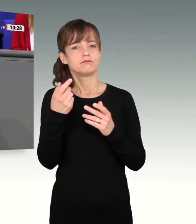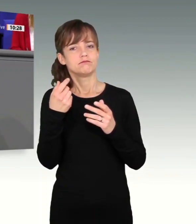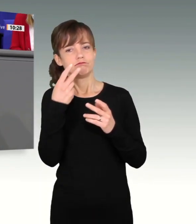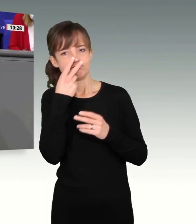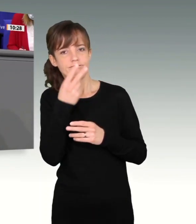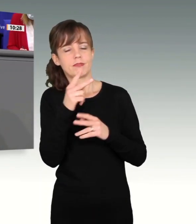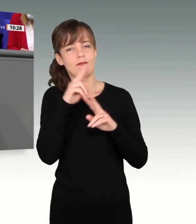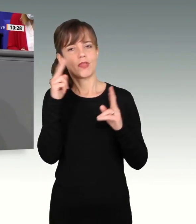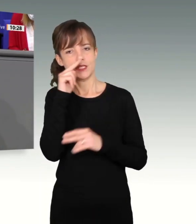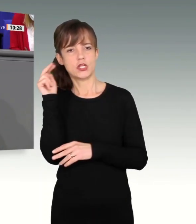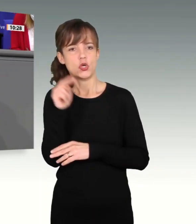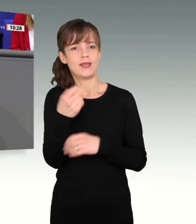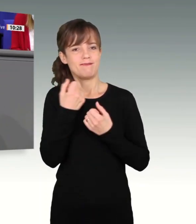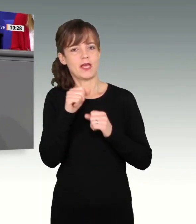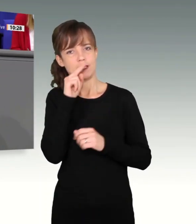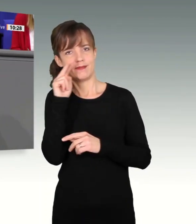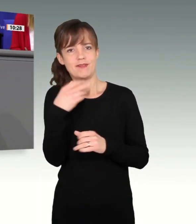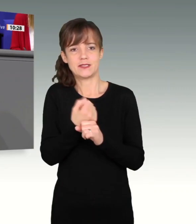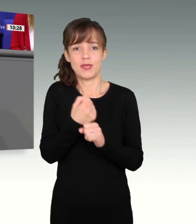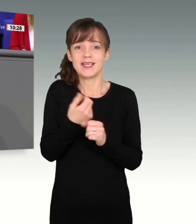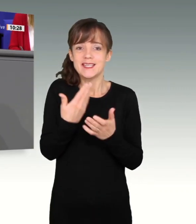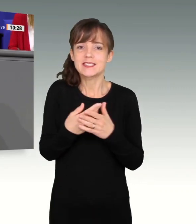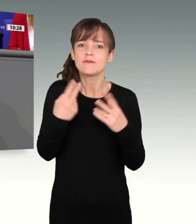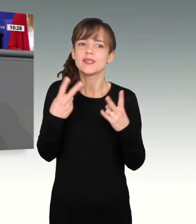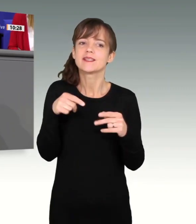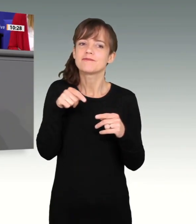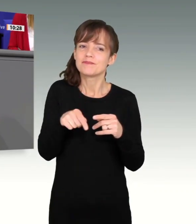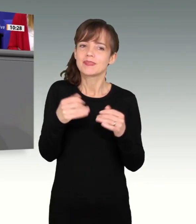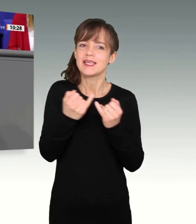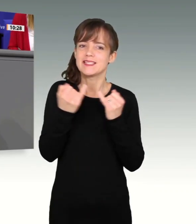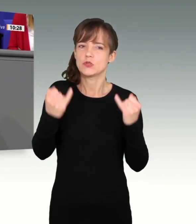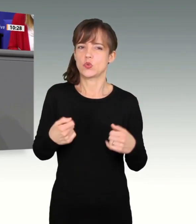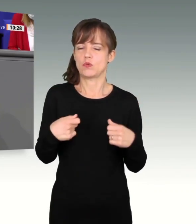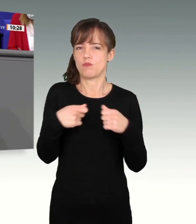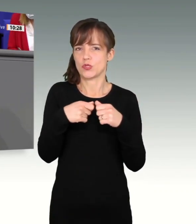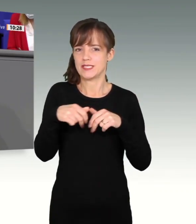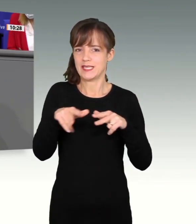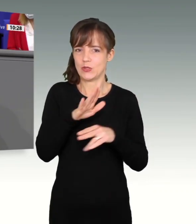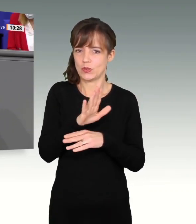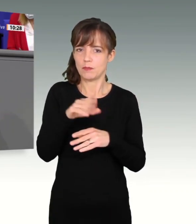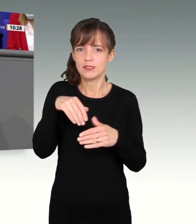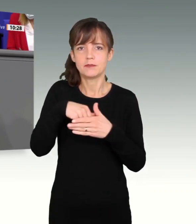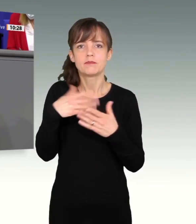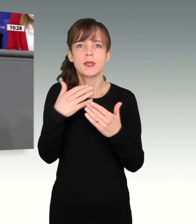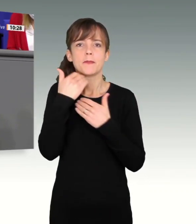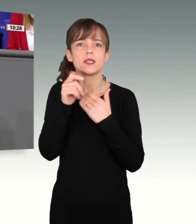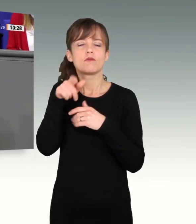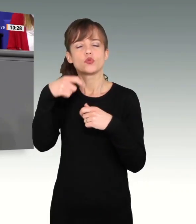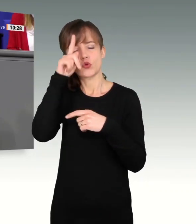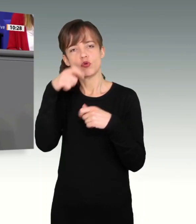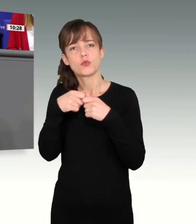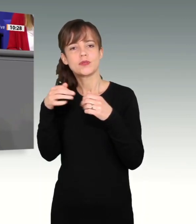Und deshalb ist es wichtig, diese wichtige Institutionen der Bundesregierung inklusive der Berichte an den Deutschen Bundestag